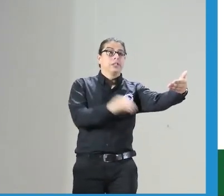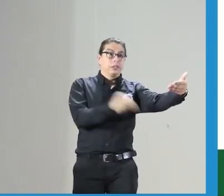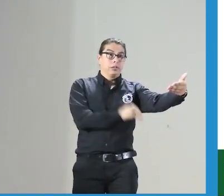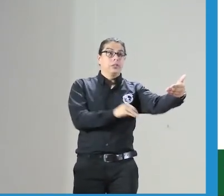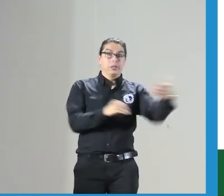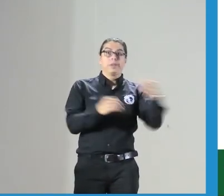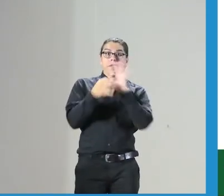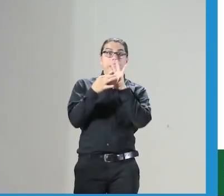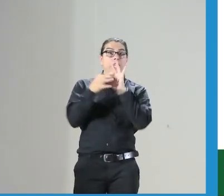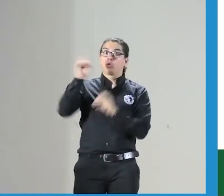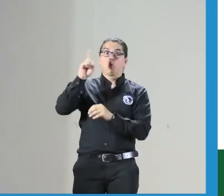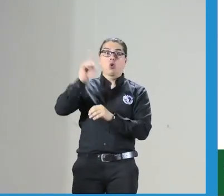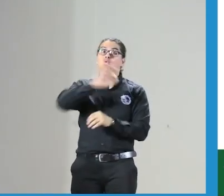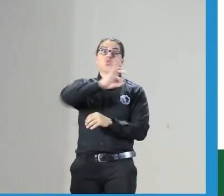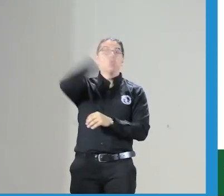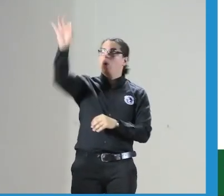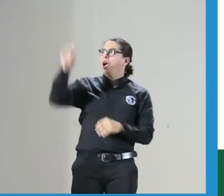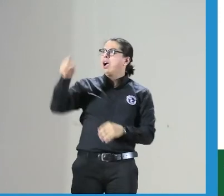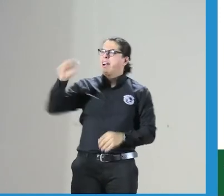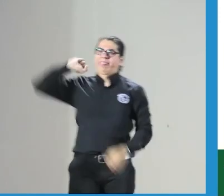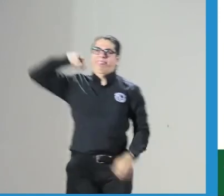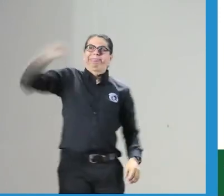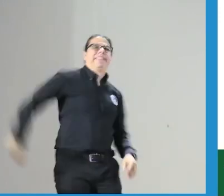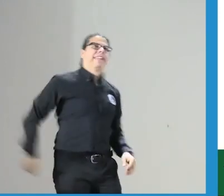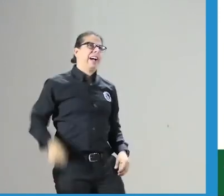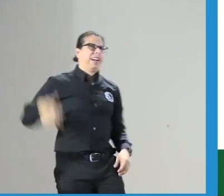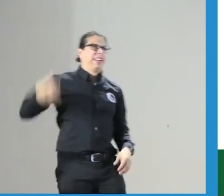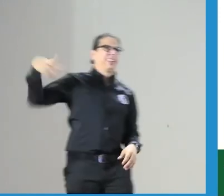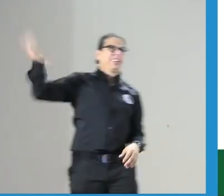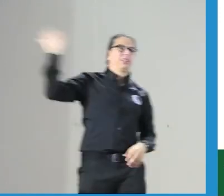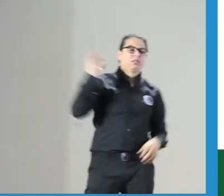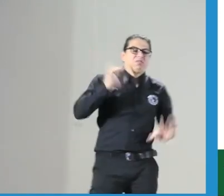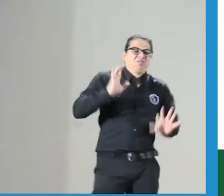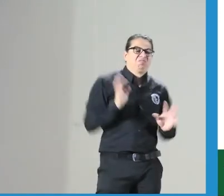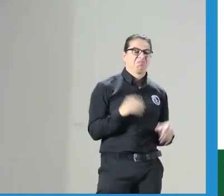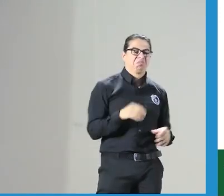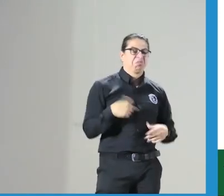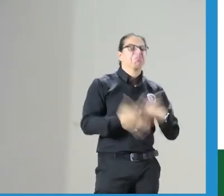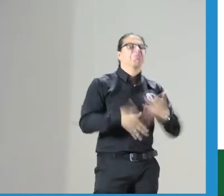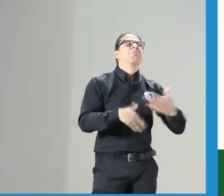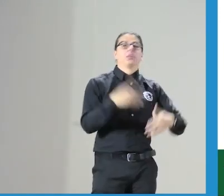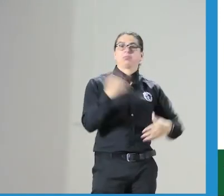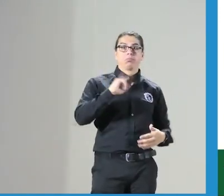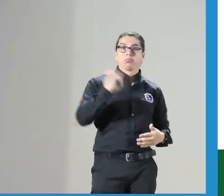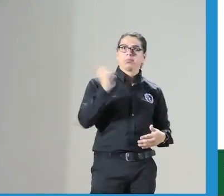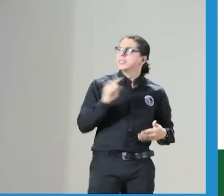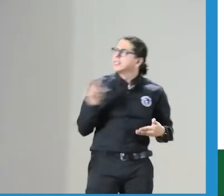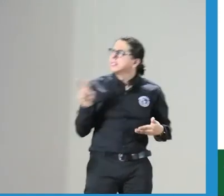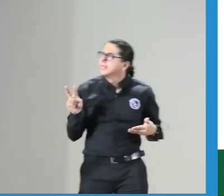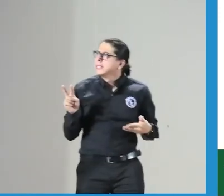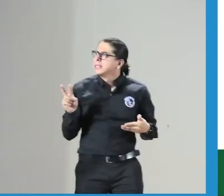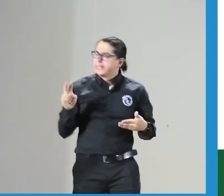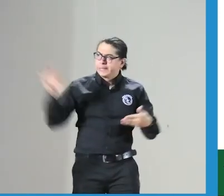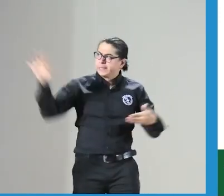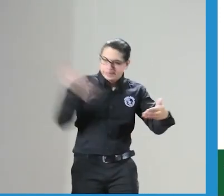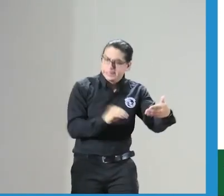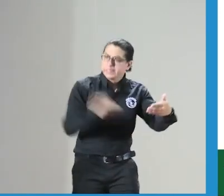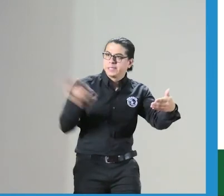hacen parte de los insumos para la creación de este código de ética FNASCOR no puede dar la espalda a todo lo que sucede todo lo que ustedes